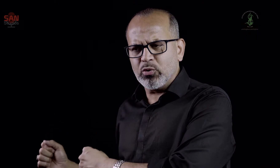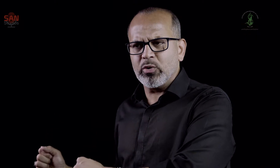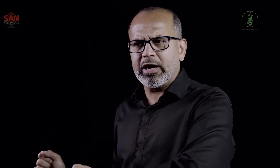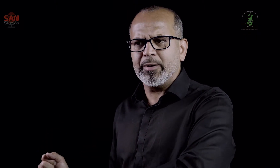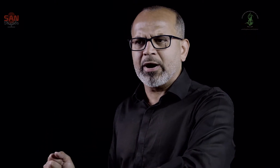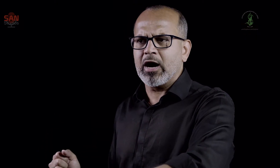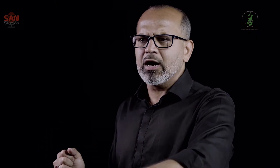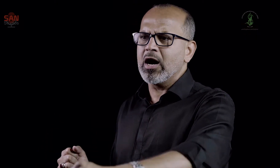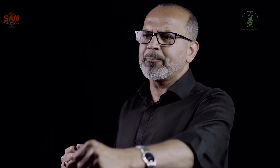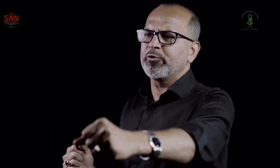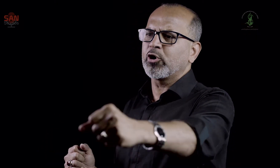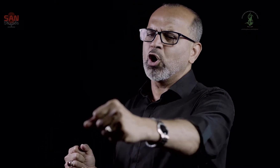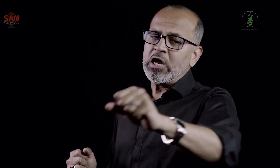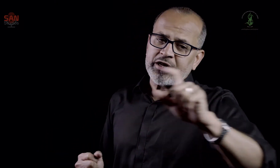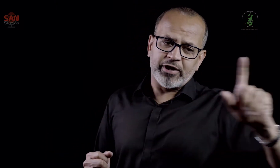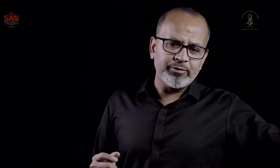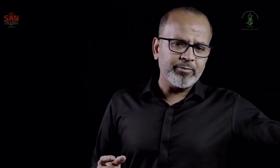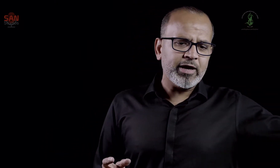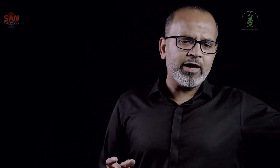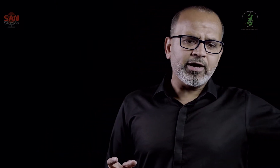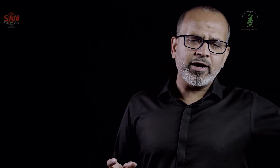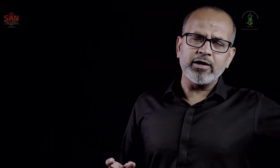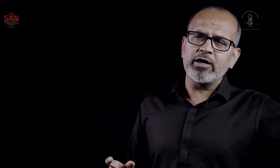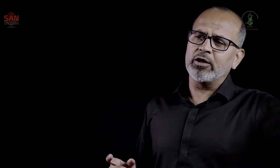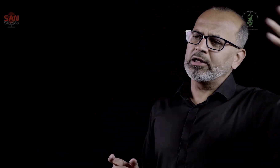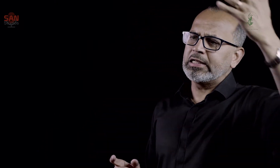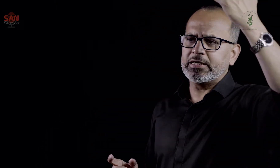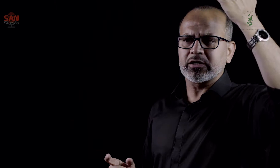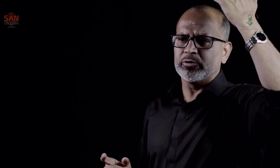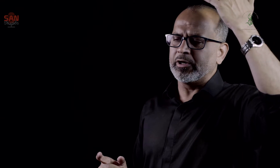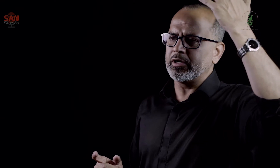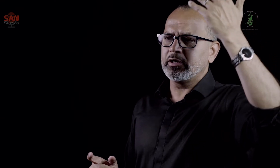ہوئے باپ کو رن میں علی اکبر